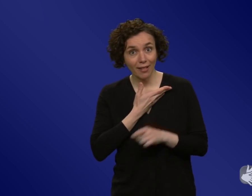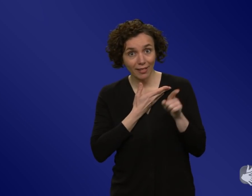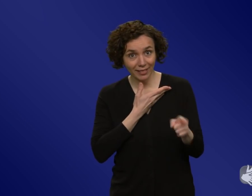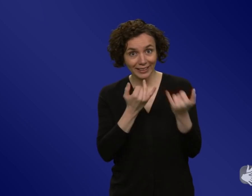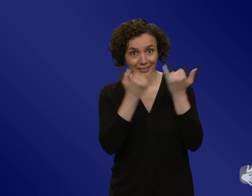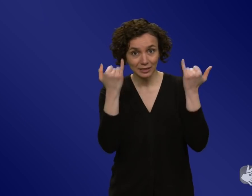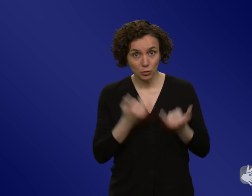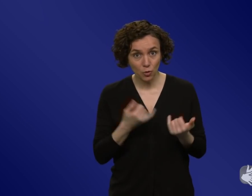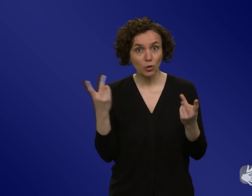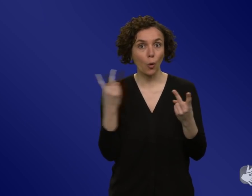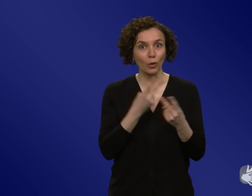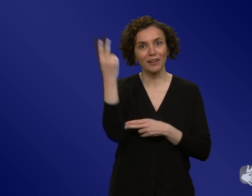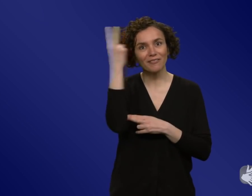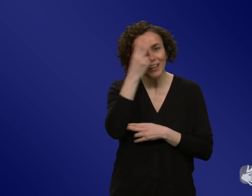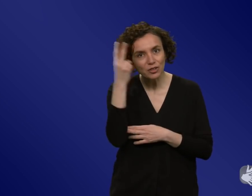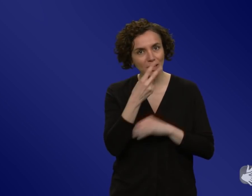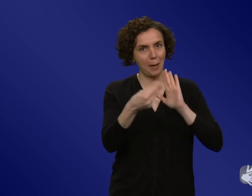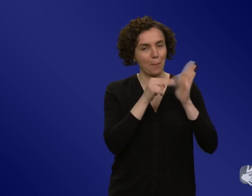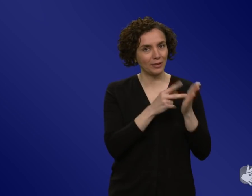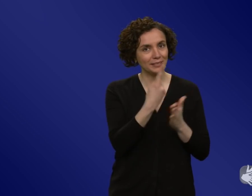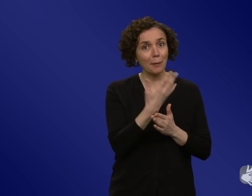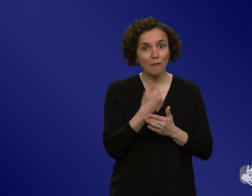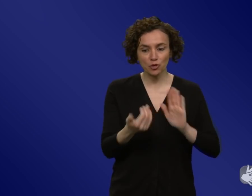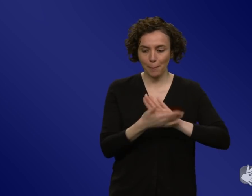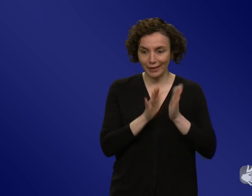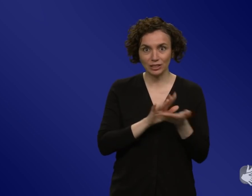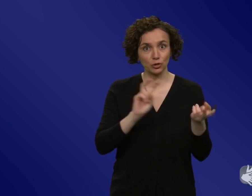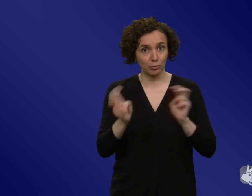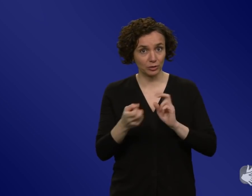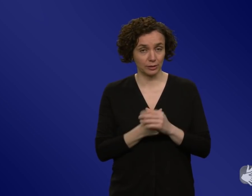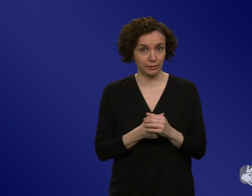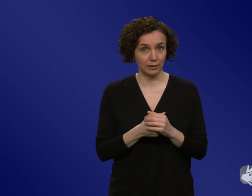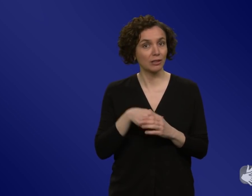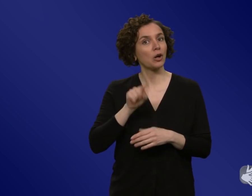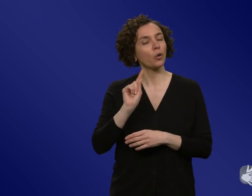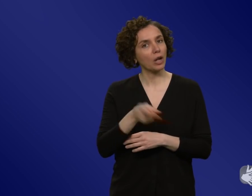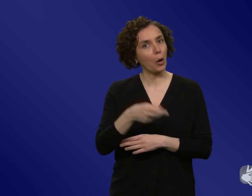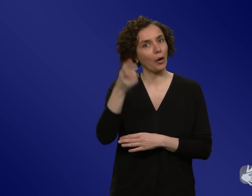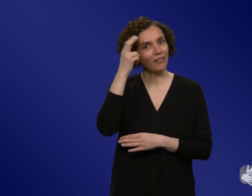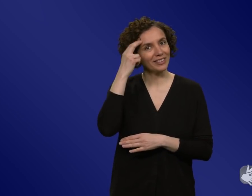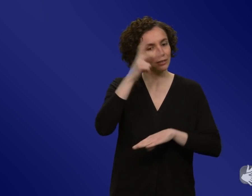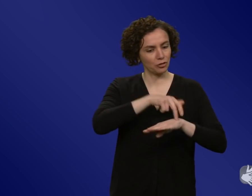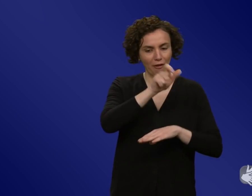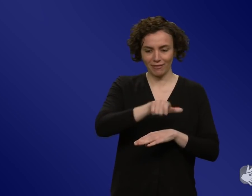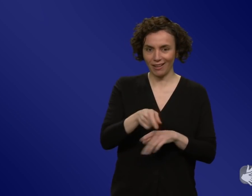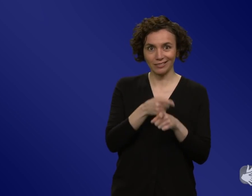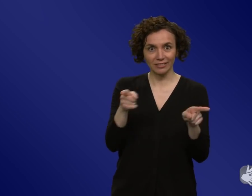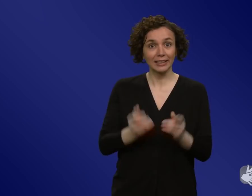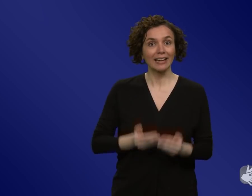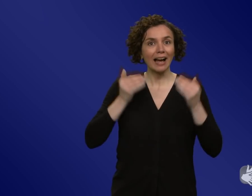der Politik, das umzusetzen und dann natürlich auch eben der WissenschaftlerInnen nach daussen zu gehen und zu kommunizieren auch im Klimabereich.